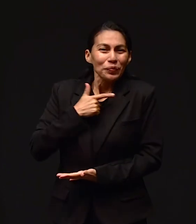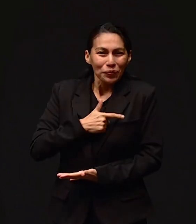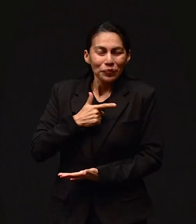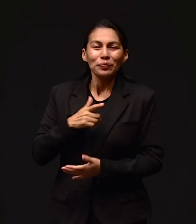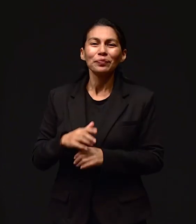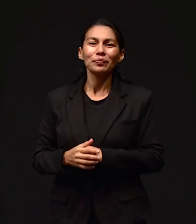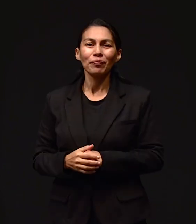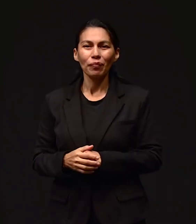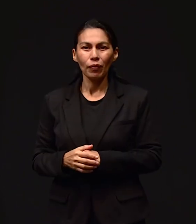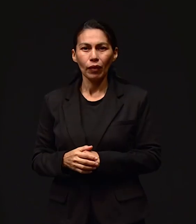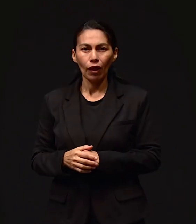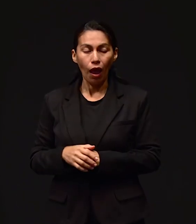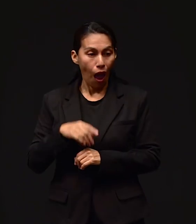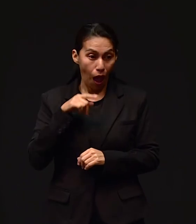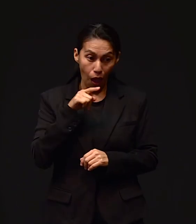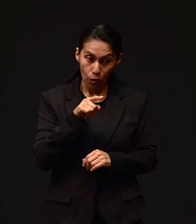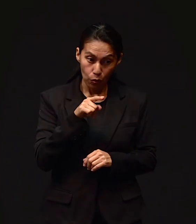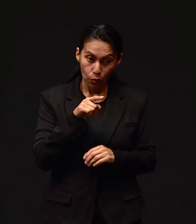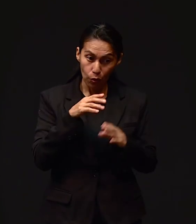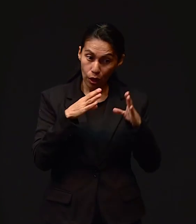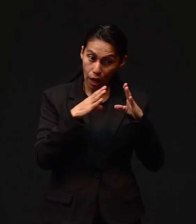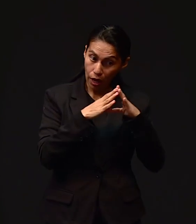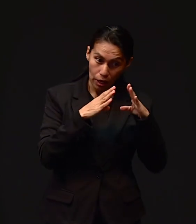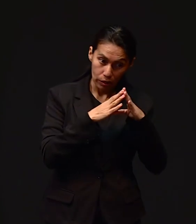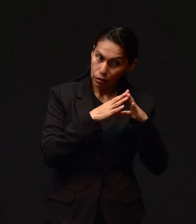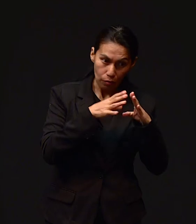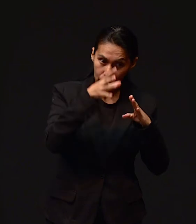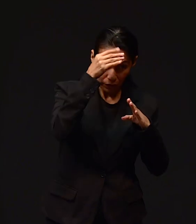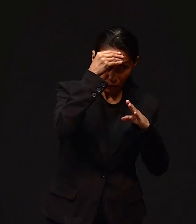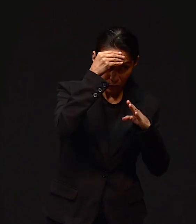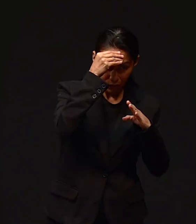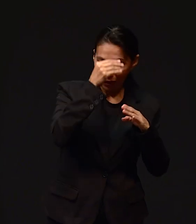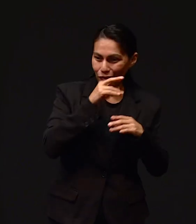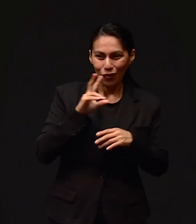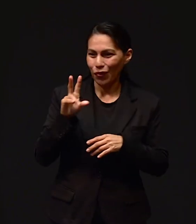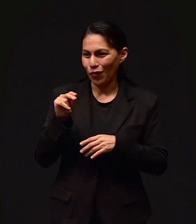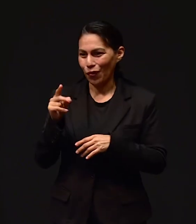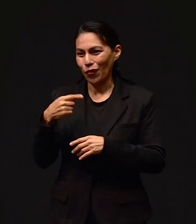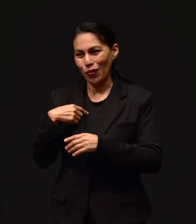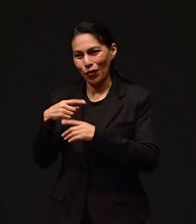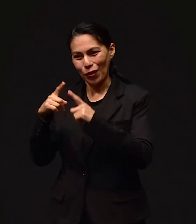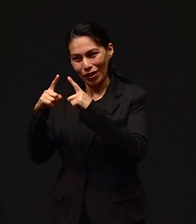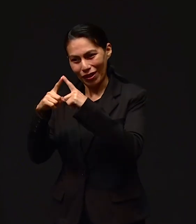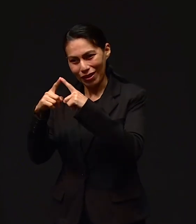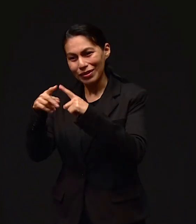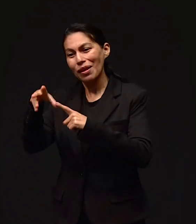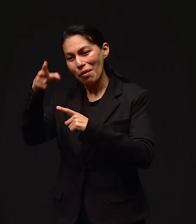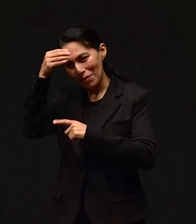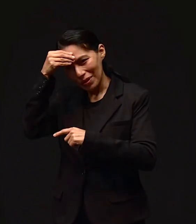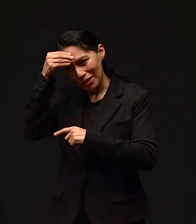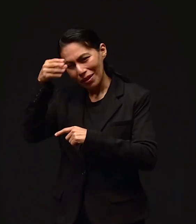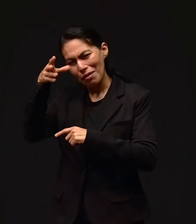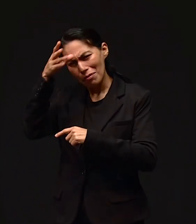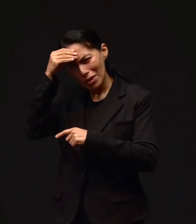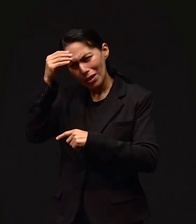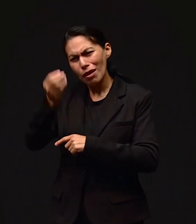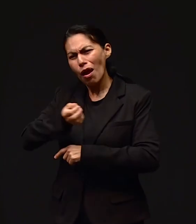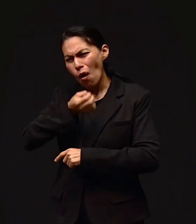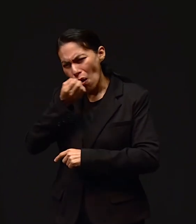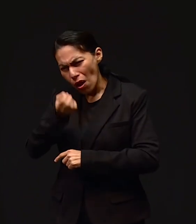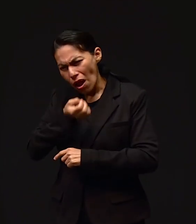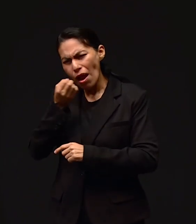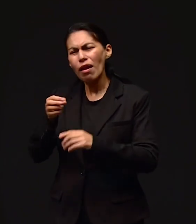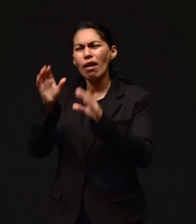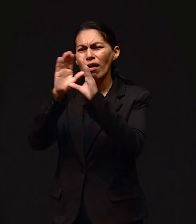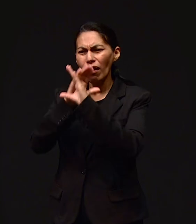Dina, entonces tú no aprendiste en el hogar, aprendiste en la iglesia. yo aprendí en la iglesia. Sí, y entonces ahí aprendí a